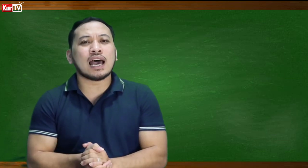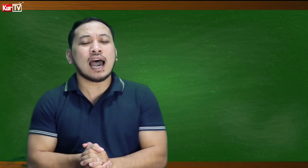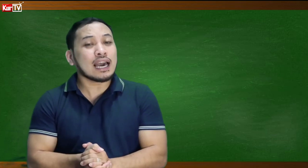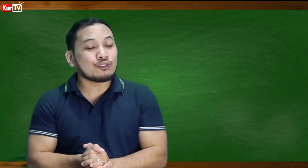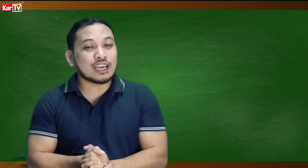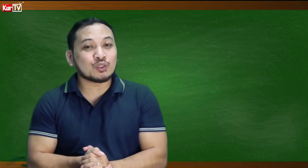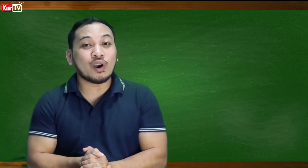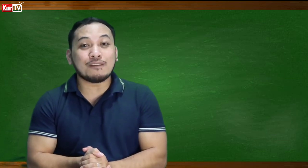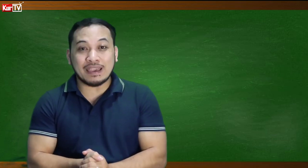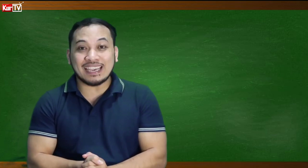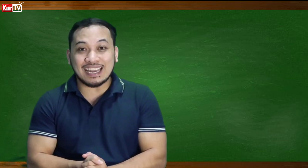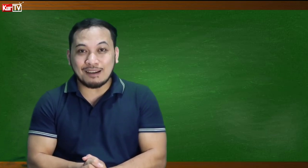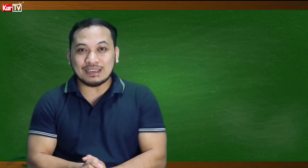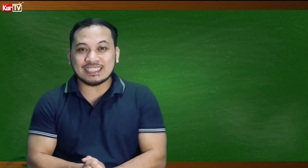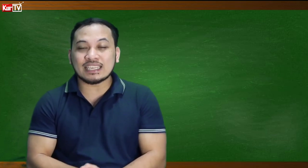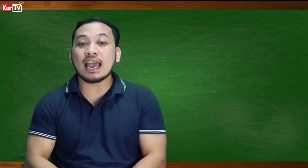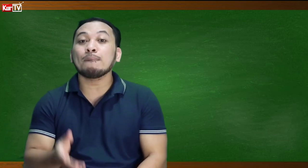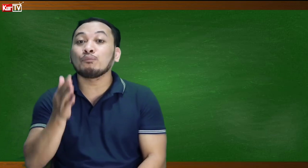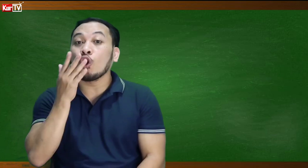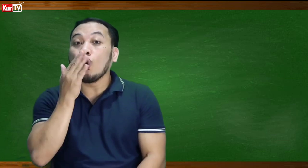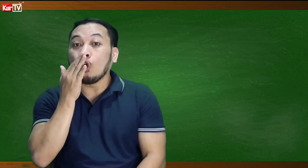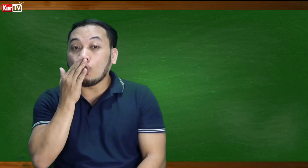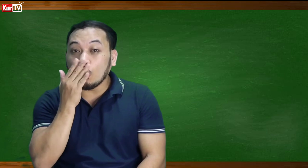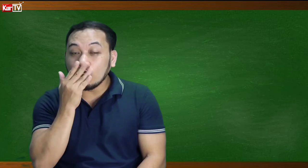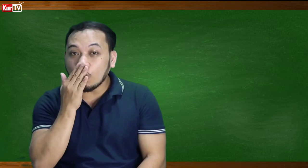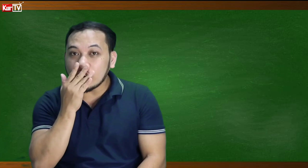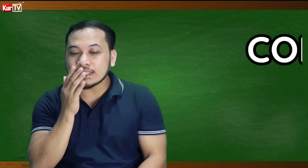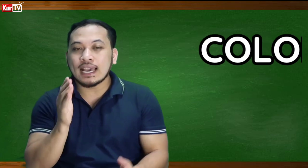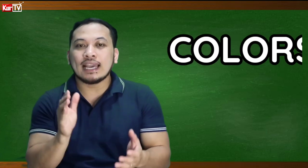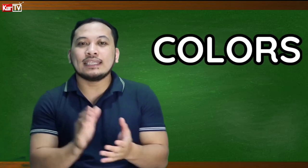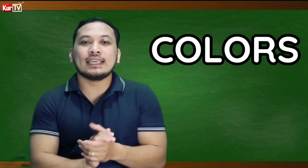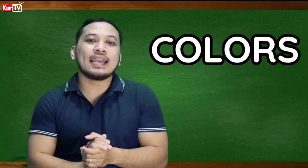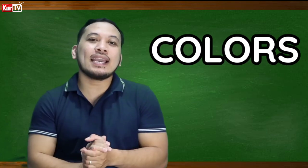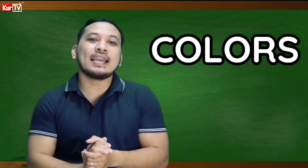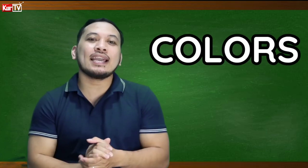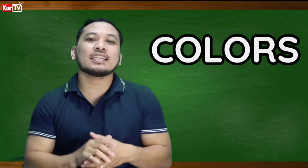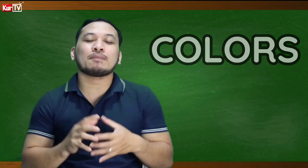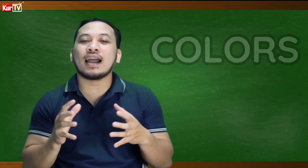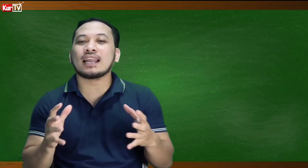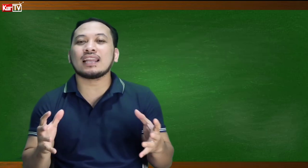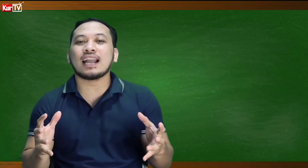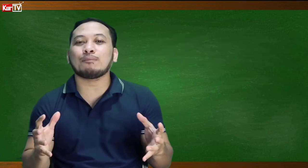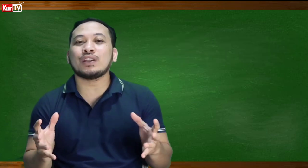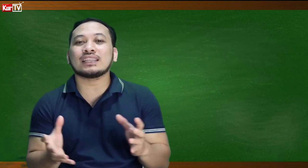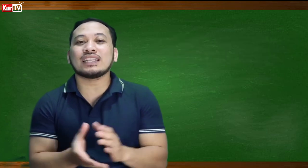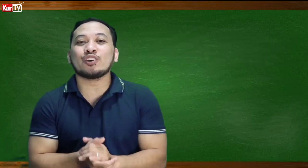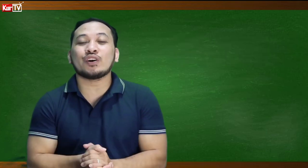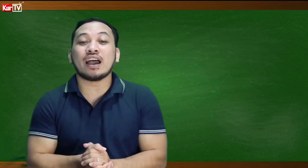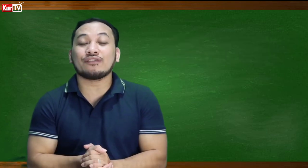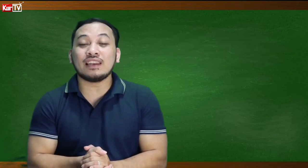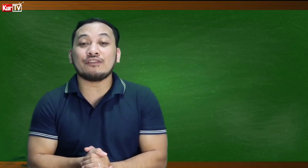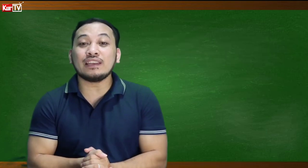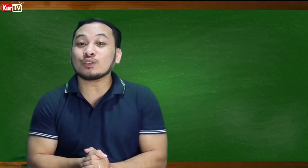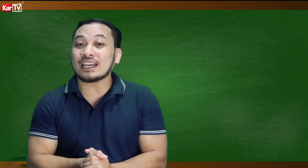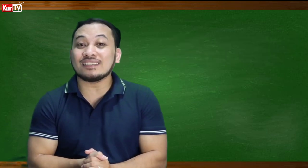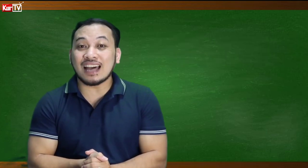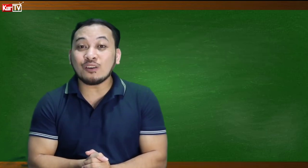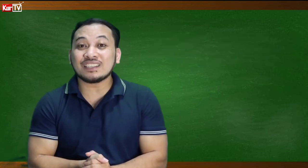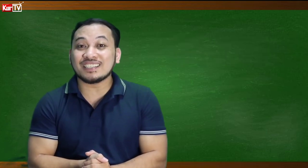araw na ito ay may kinalaman sa Colors. Yes! Pag-aaralan nga po natin ni Juan ang Filipino Sign Language